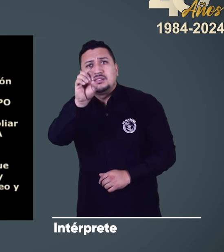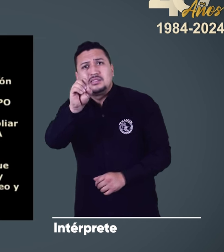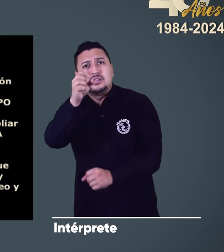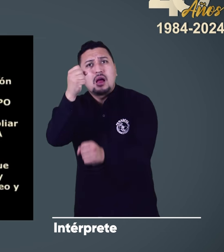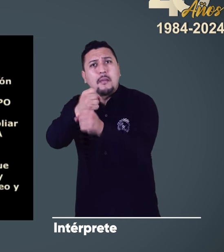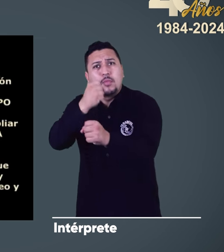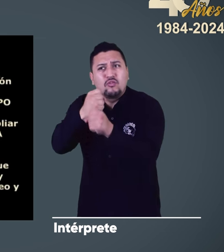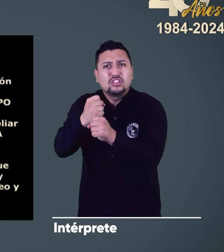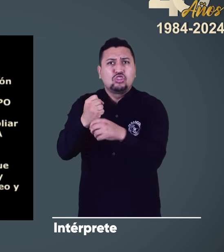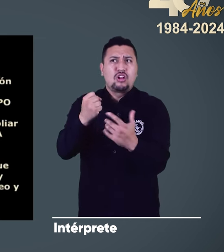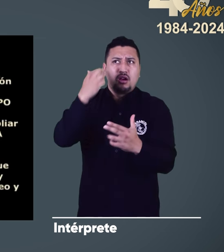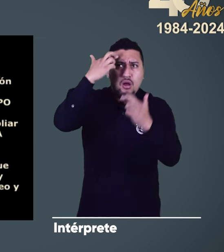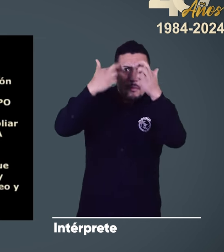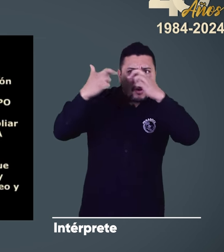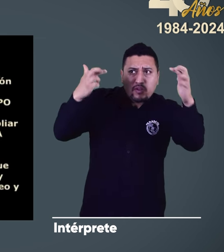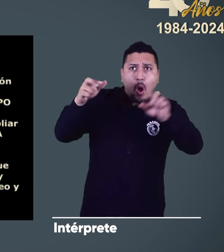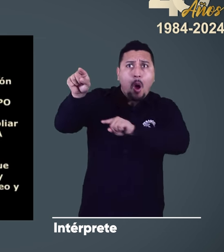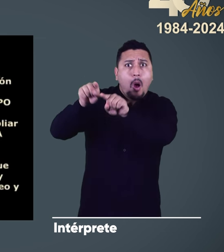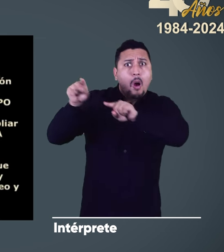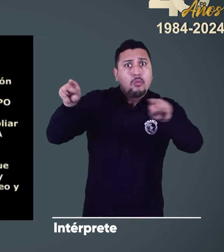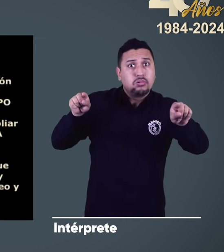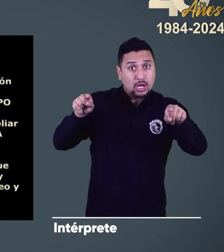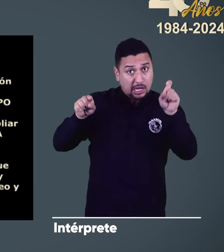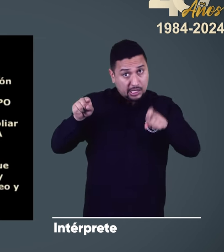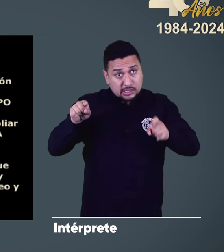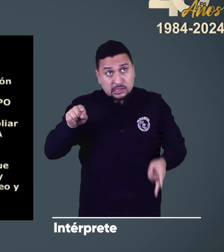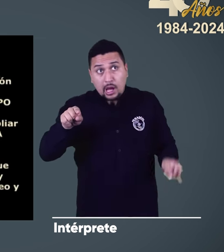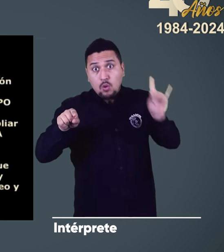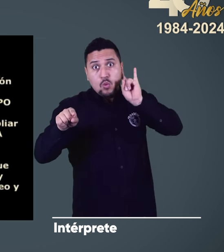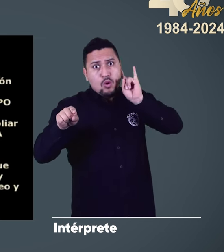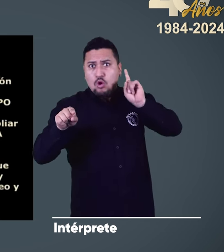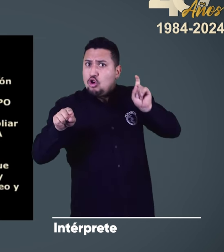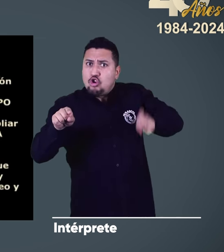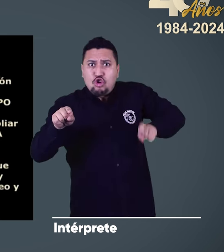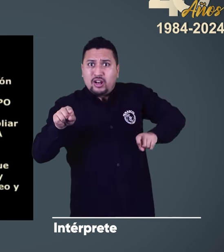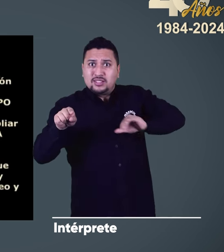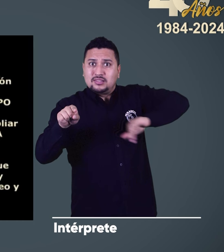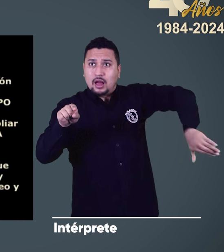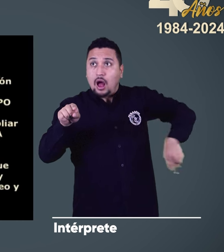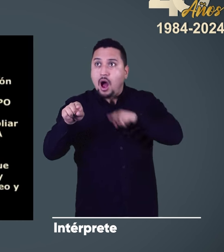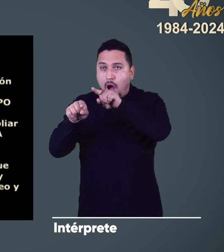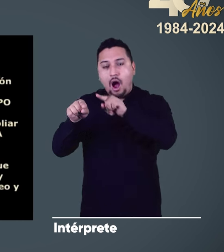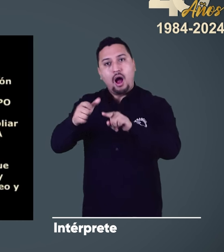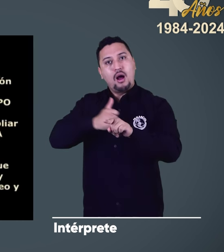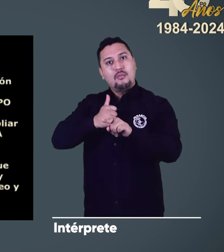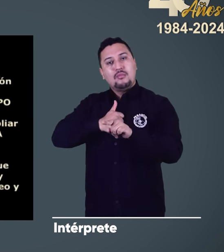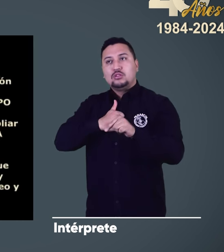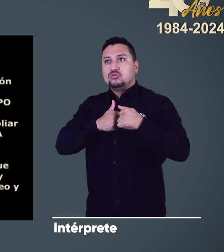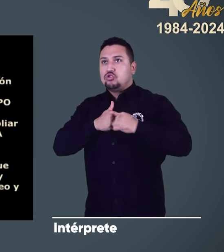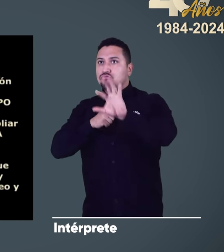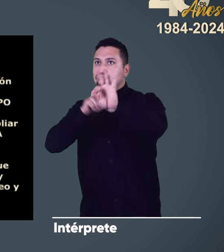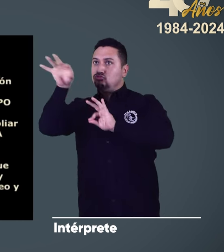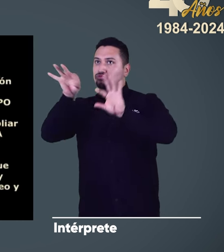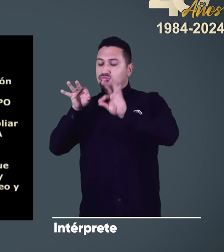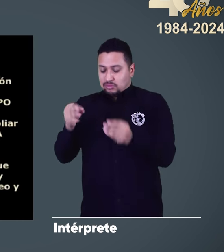para los que no es necesario el sentido de la audición y que le permiten asegurar un trabajo idóneo y de satisfacción personal.